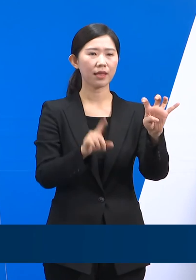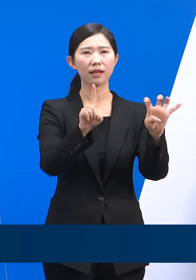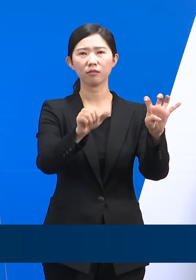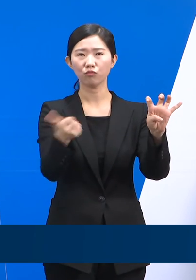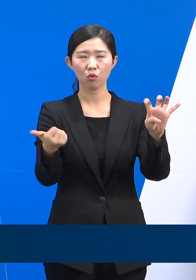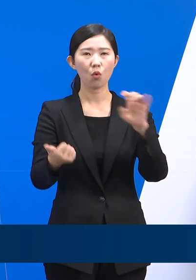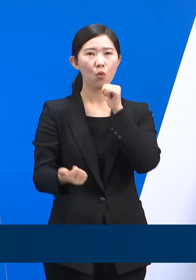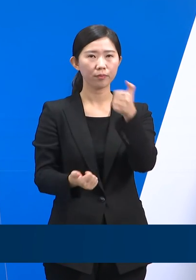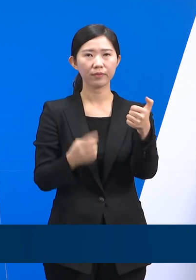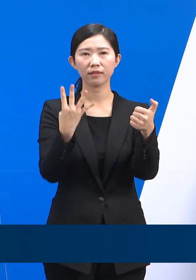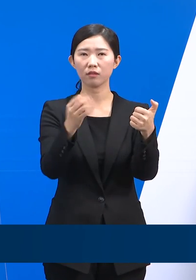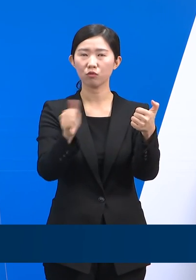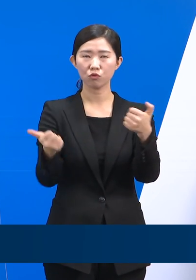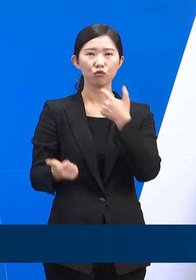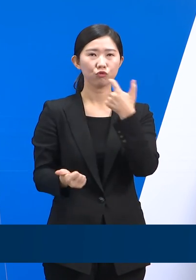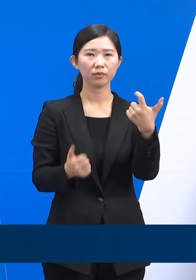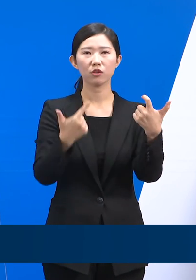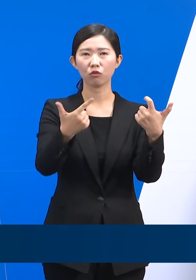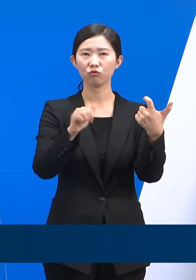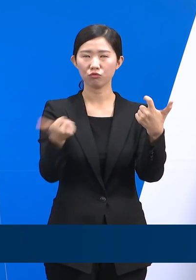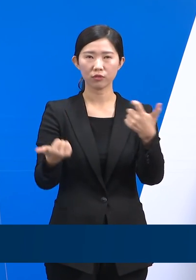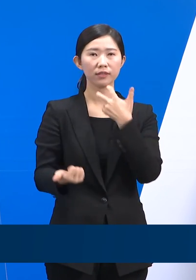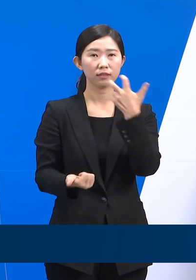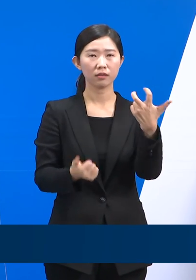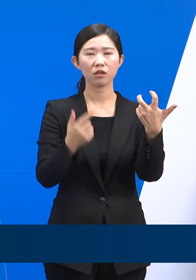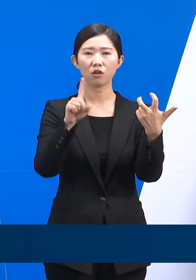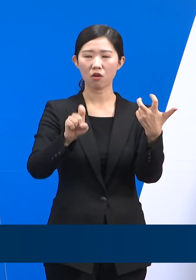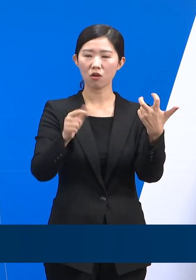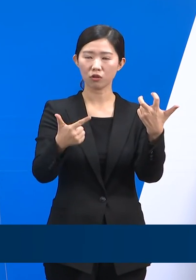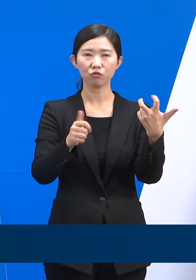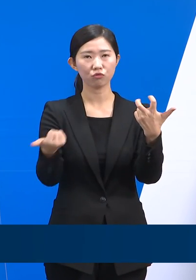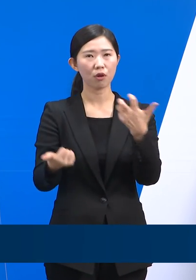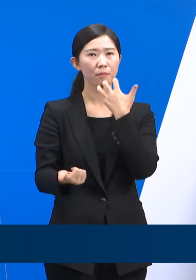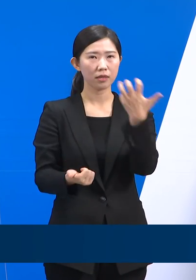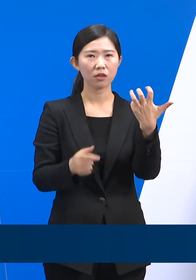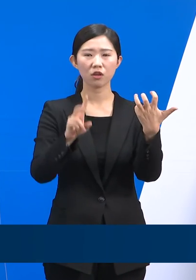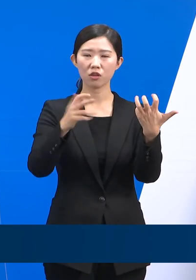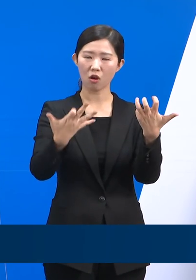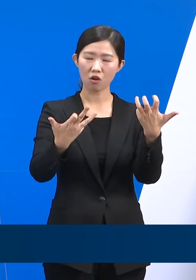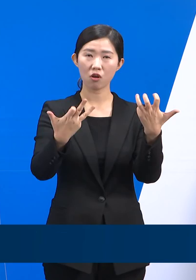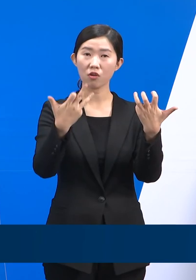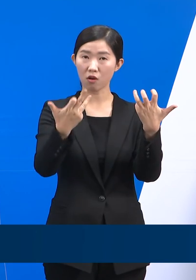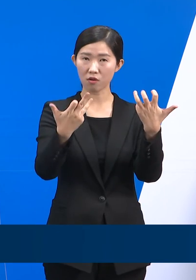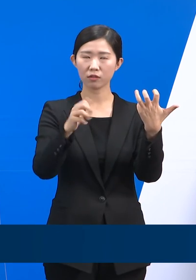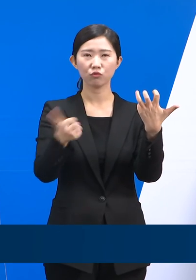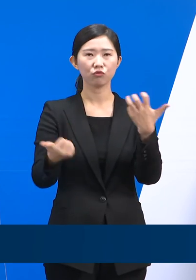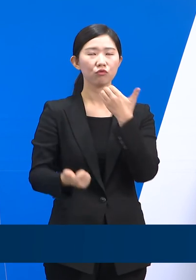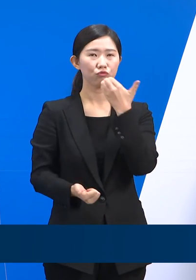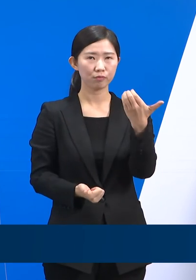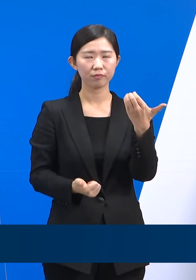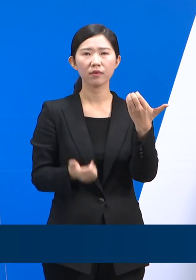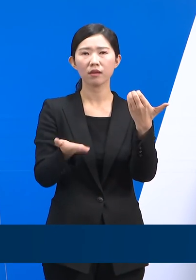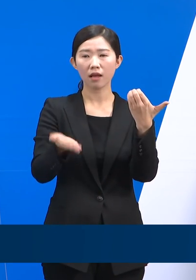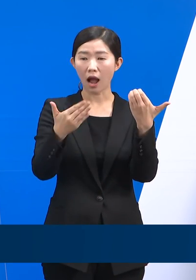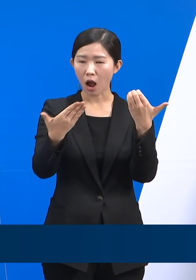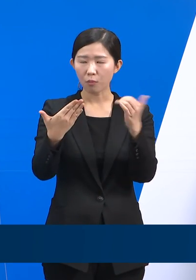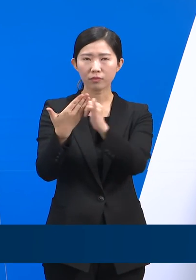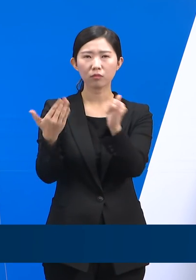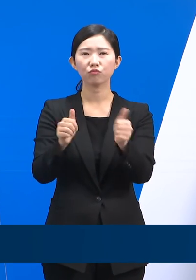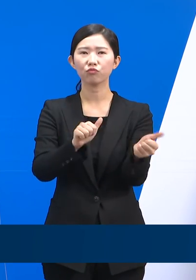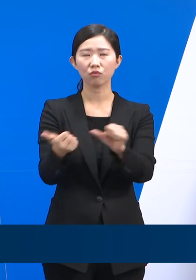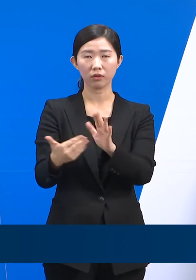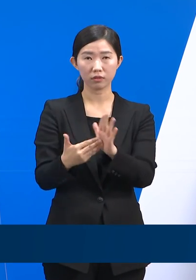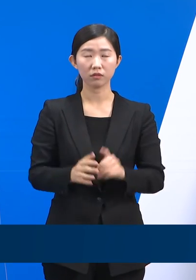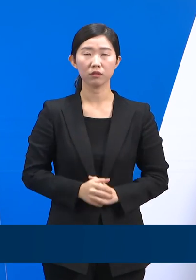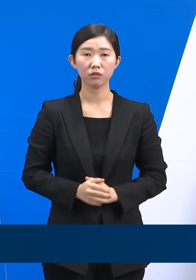50대 4명, 60대 6명, 70대 16명, 80대 18명, 90세 이상 9명으로 나타났습니다. 특히